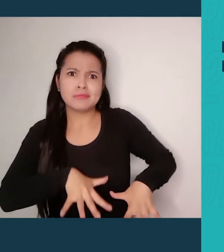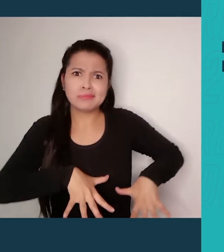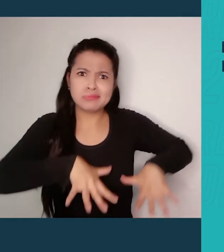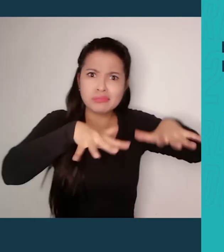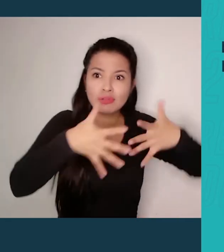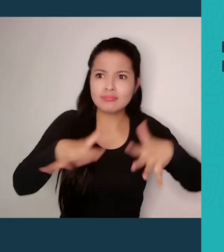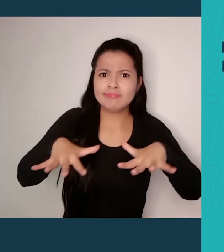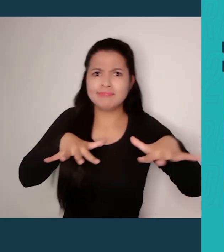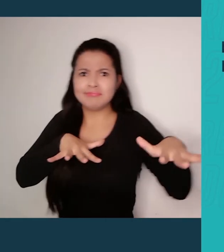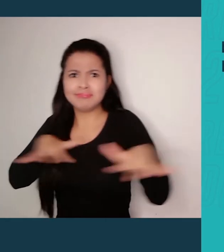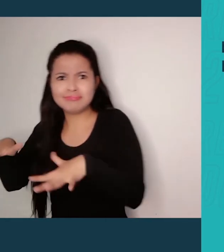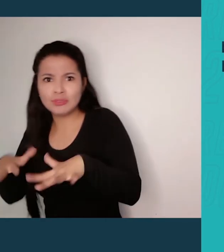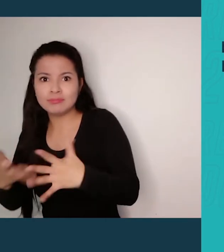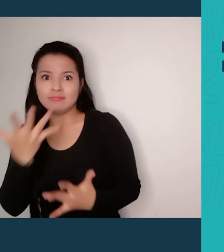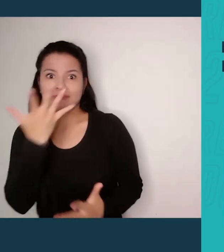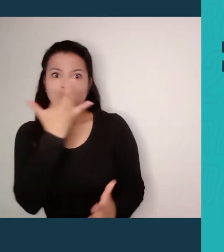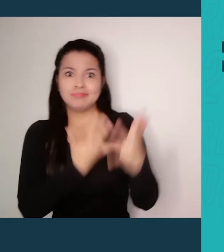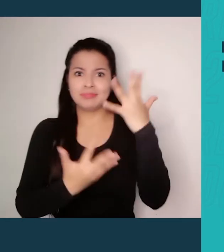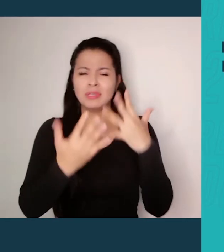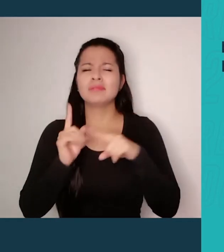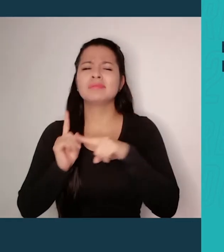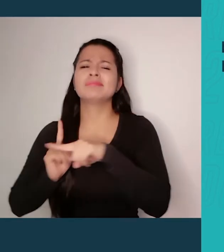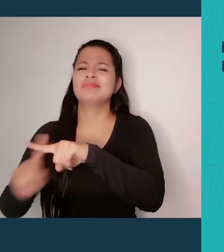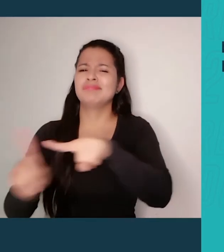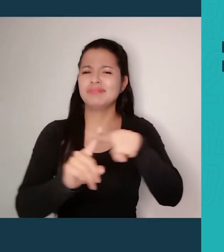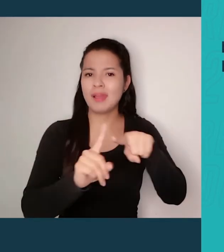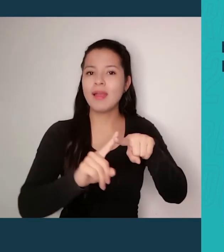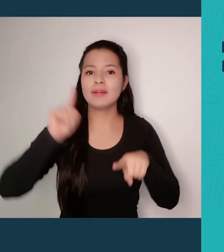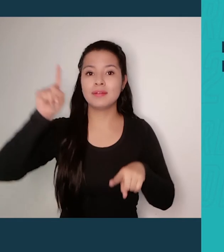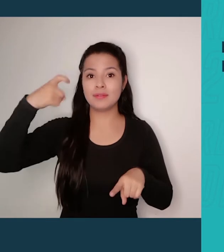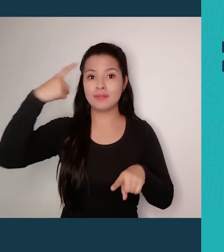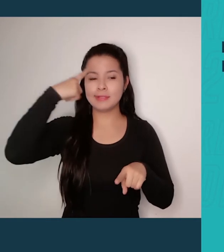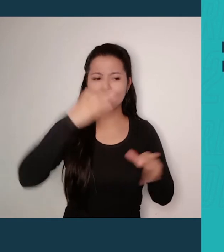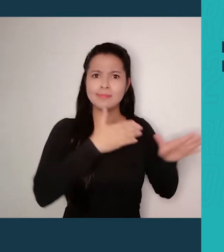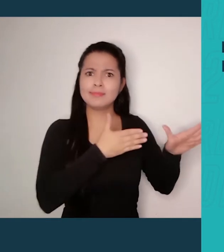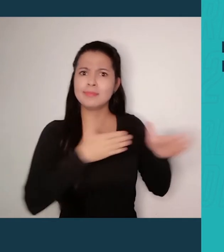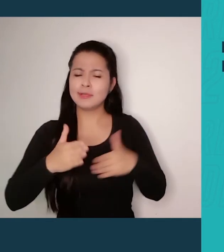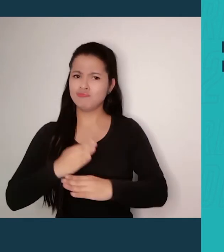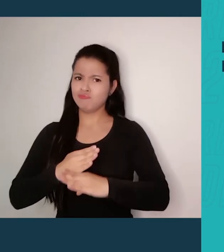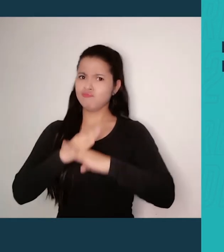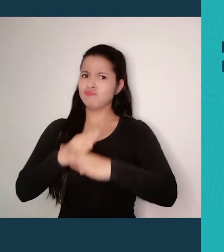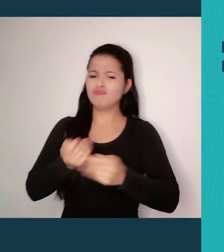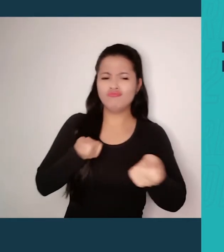en documentos de la gestión de riesgos y desastres del gobierno nacional.